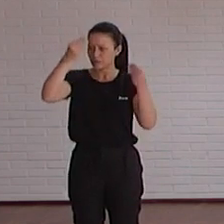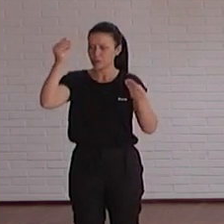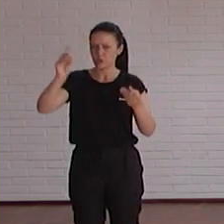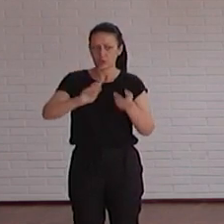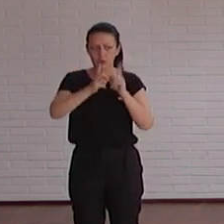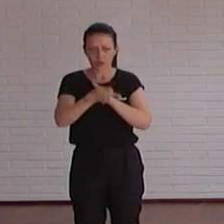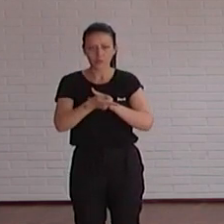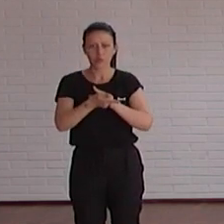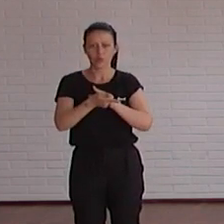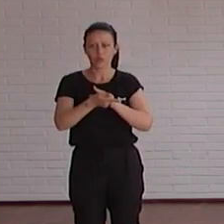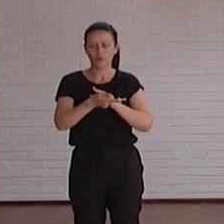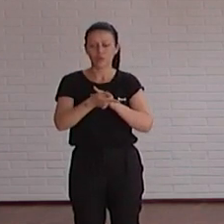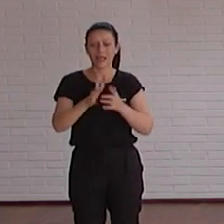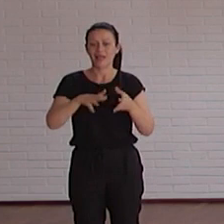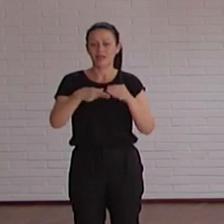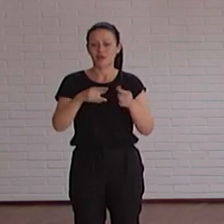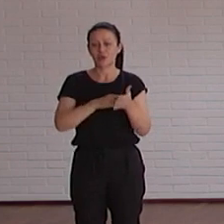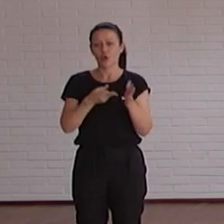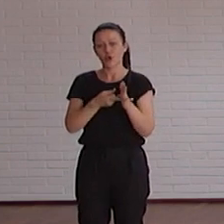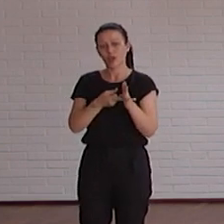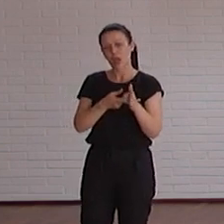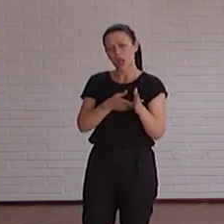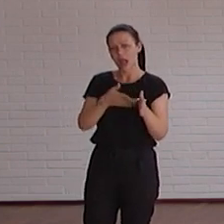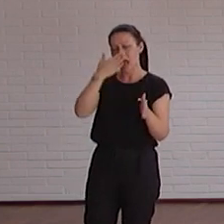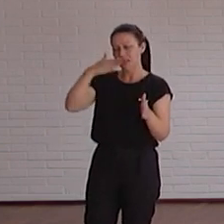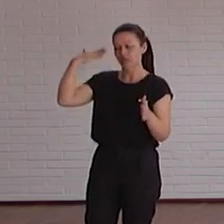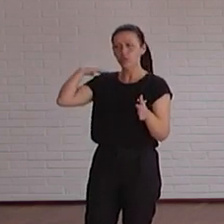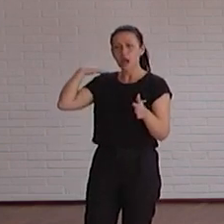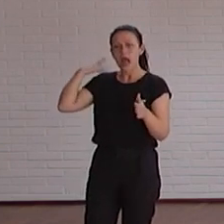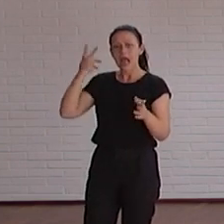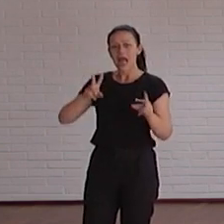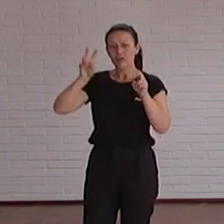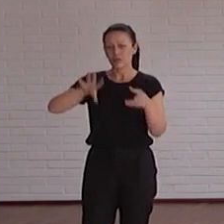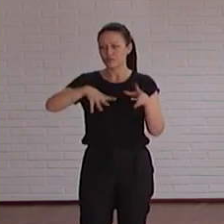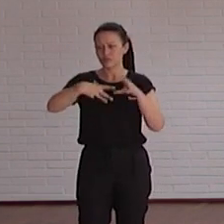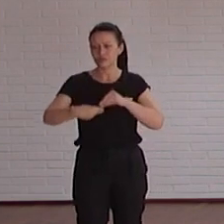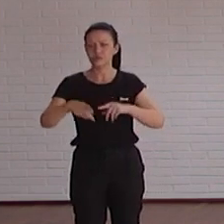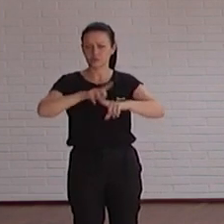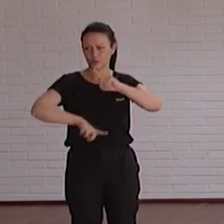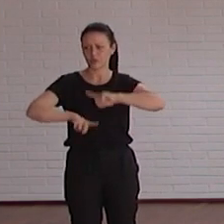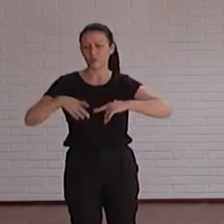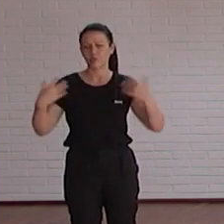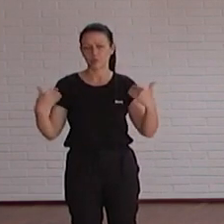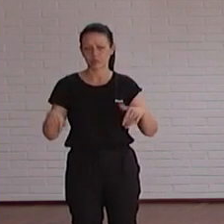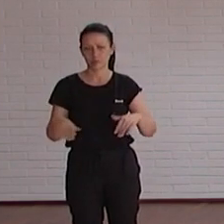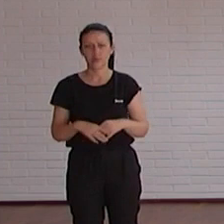el adaptar nuestra tecnología antigua a las nuevas para nosotros es un problema bastante gordo